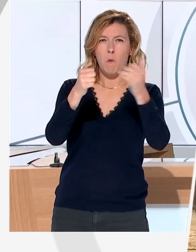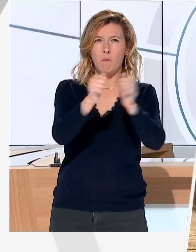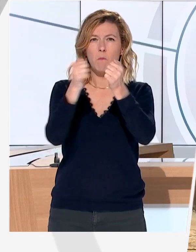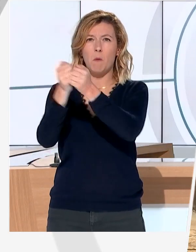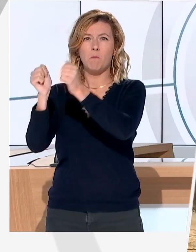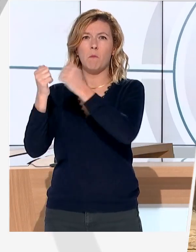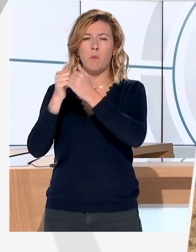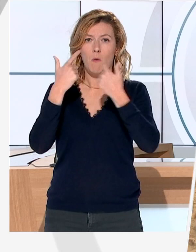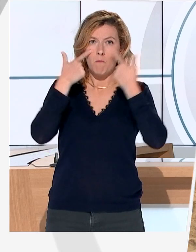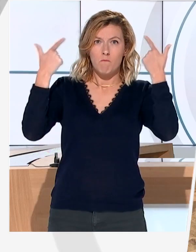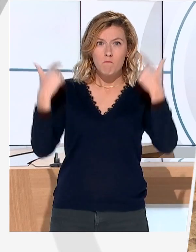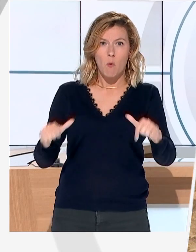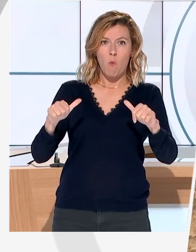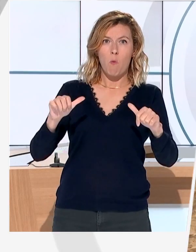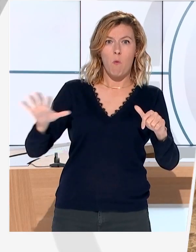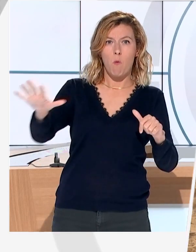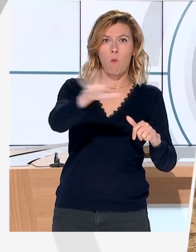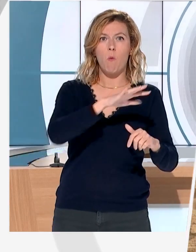idée abstraite. est réelle et de plus en plus visible.